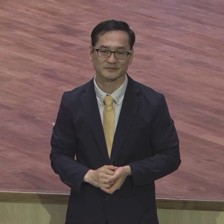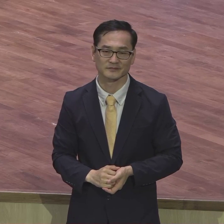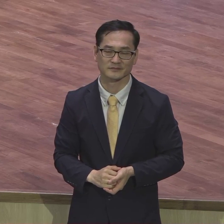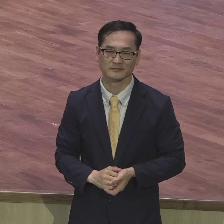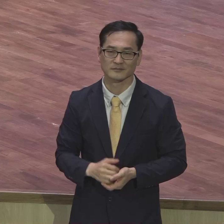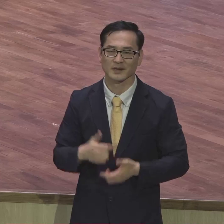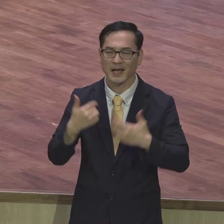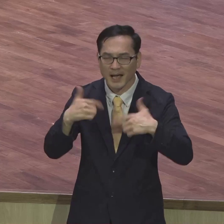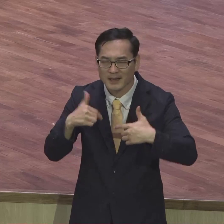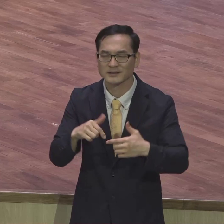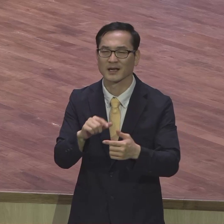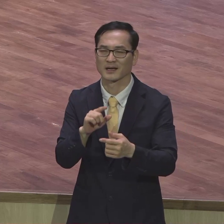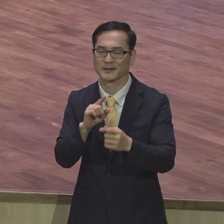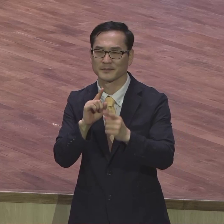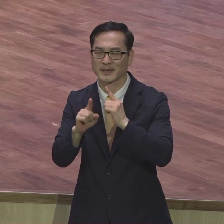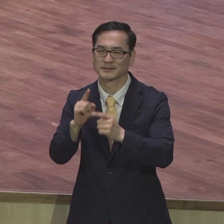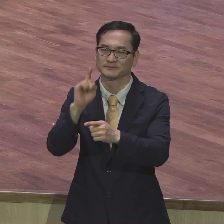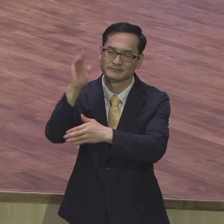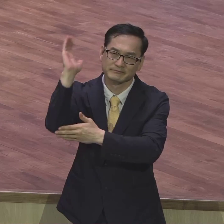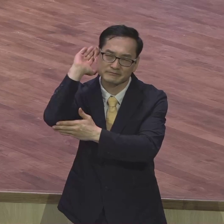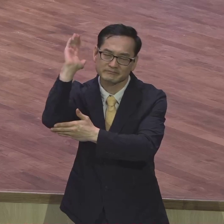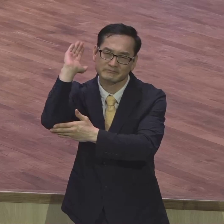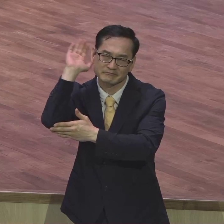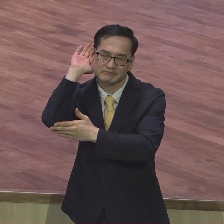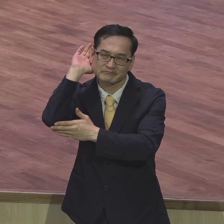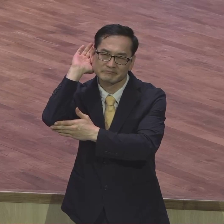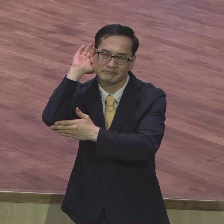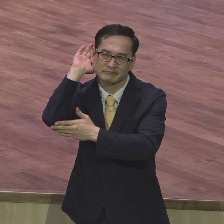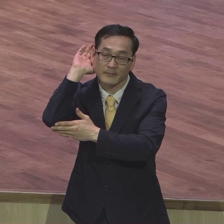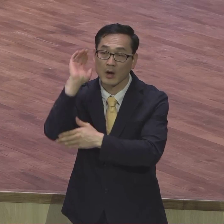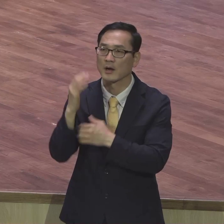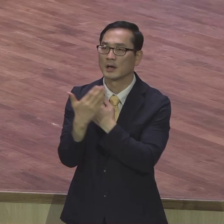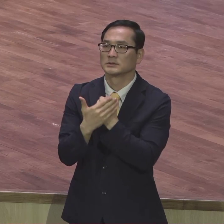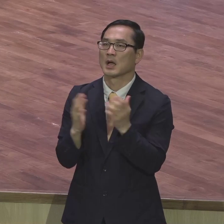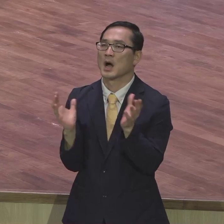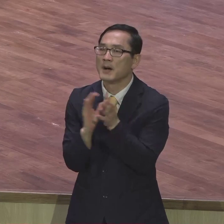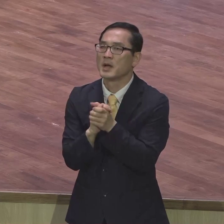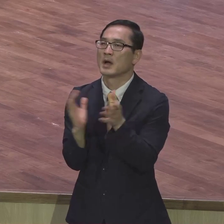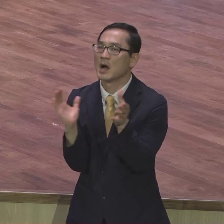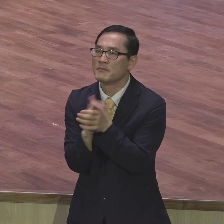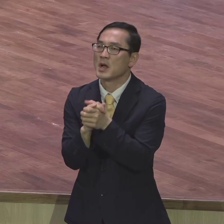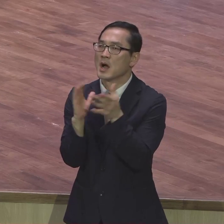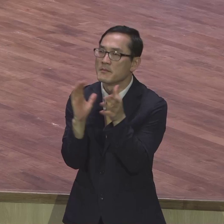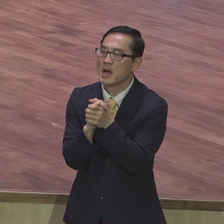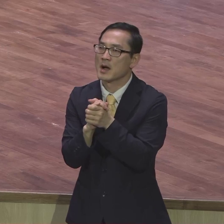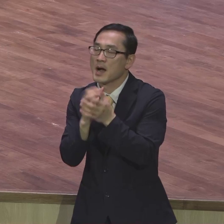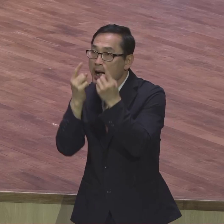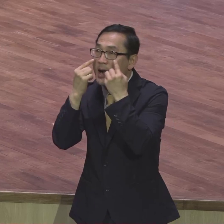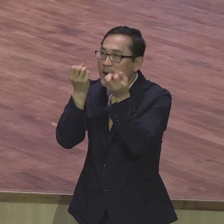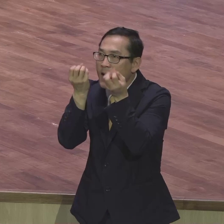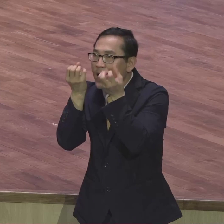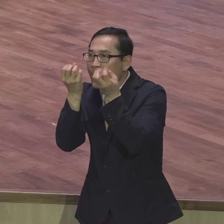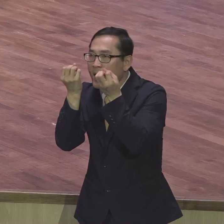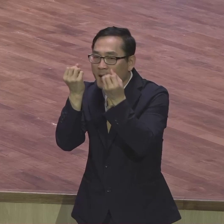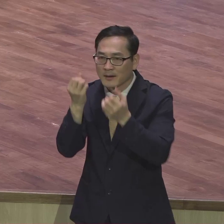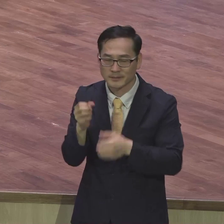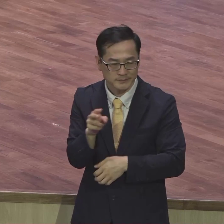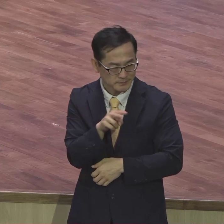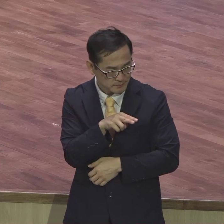만날 때마다 새롭게 돼 야 이 사람 정말 대단하네 야 이 분 정말 나의 반면 정말 교사가 되어서 이분과